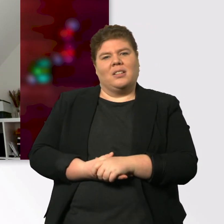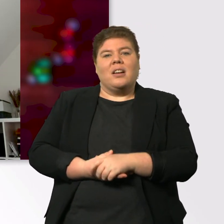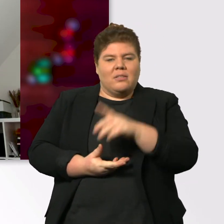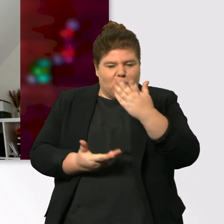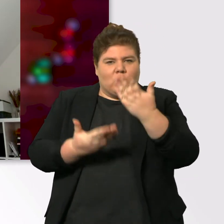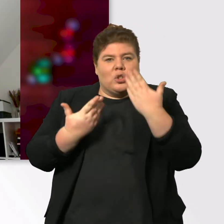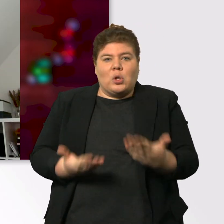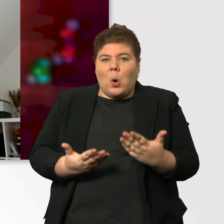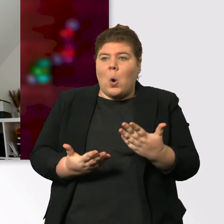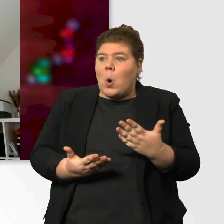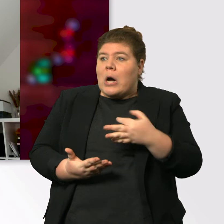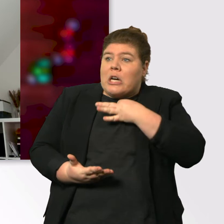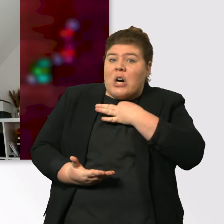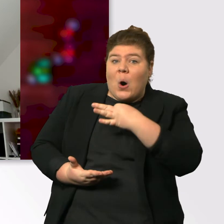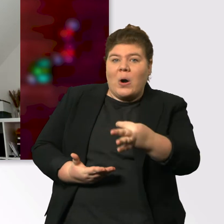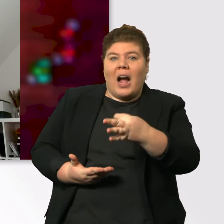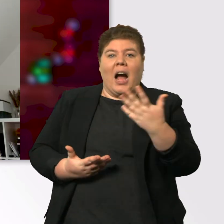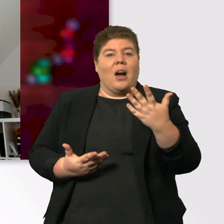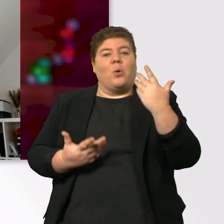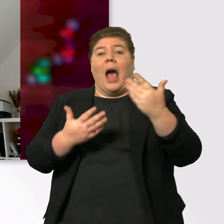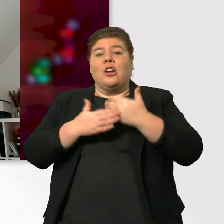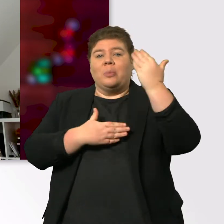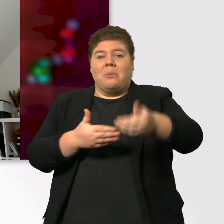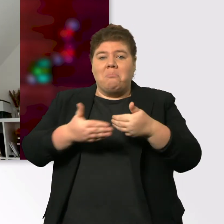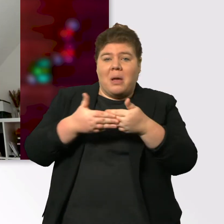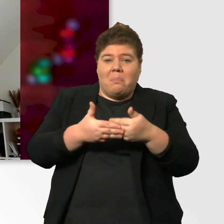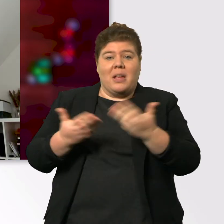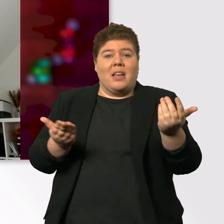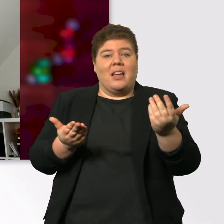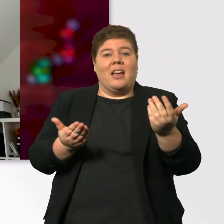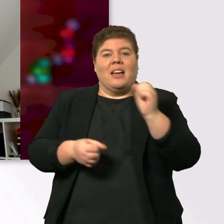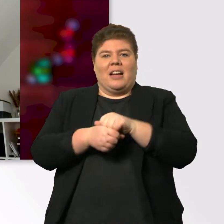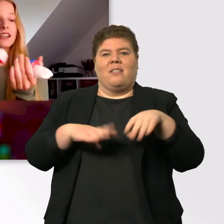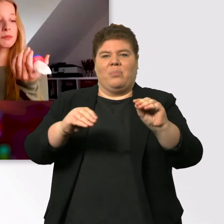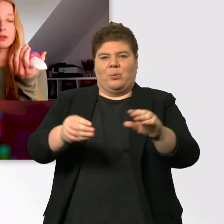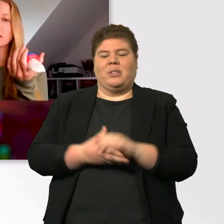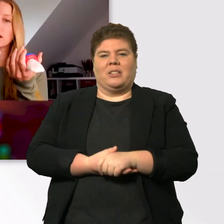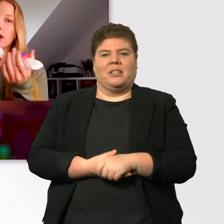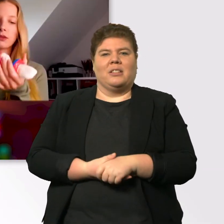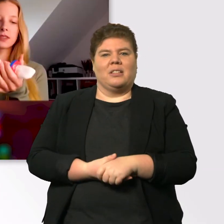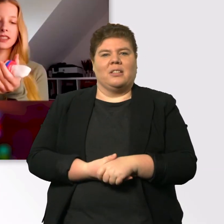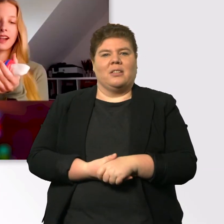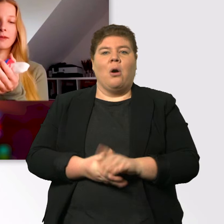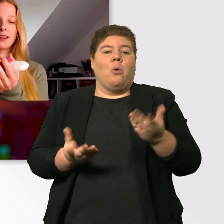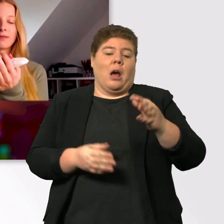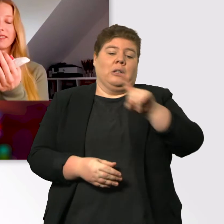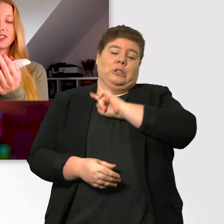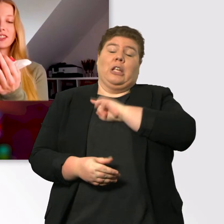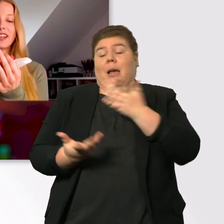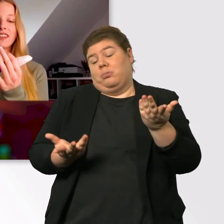was vielleicht noch ein bisschen dauert, kann ich das vielleicht mal einsetzen. Aber vielleicht benutze ich das ja auch für mich selber. Wahrscheinlich